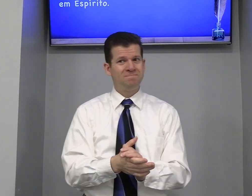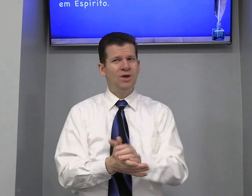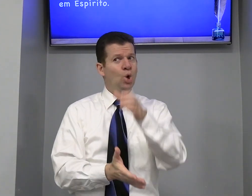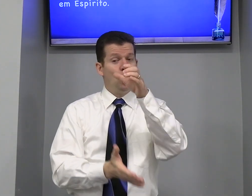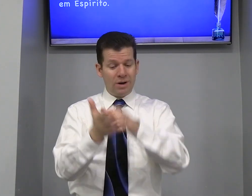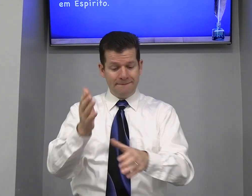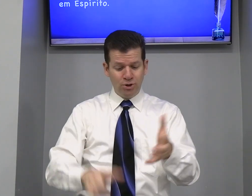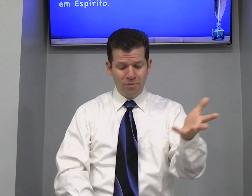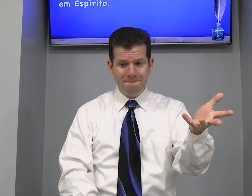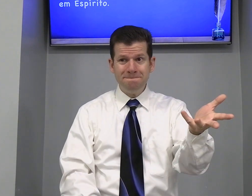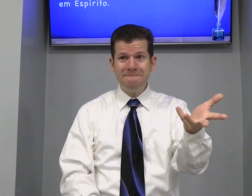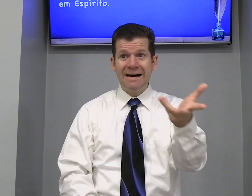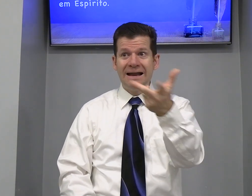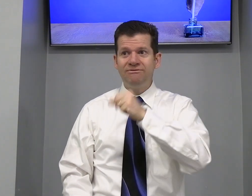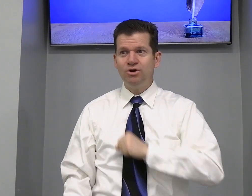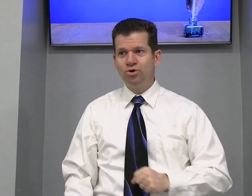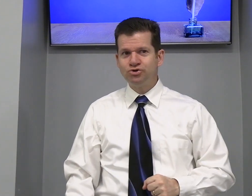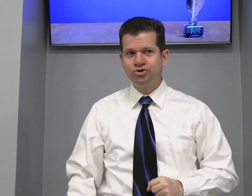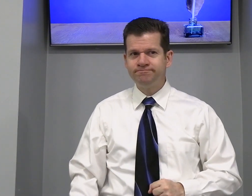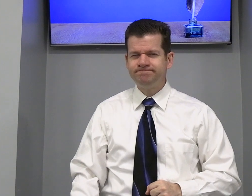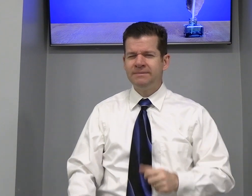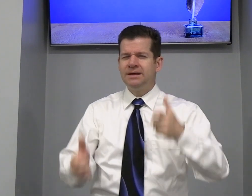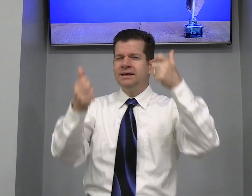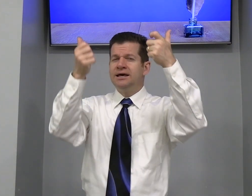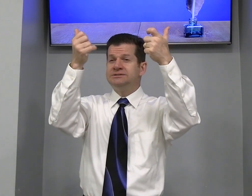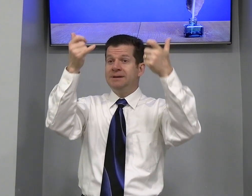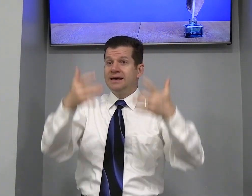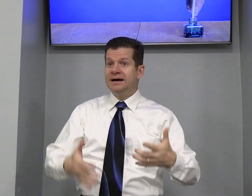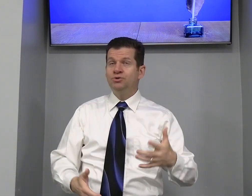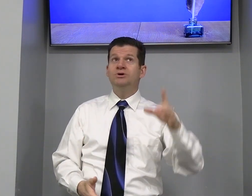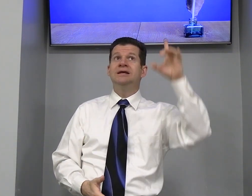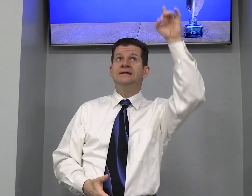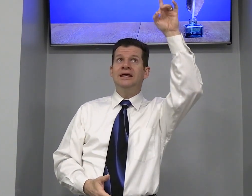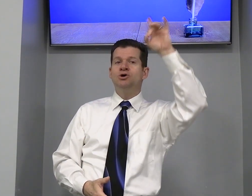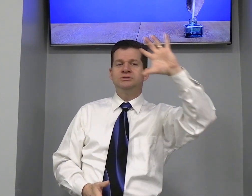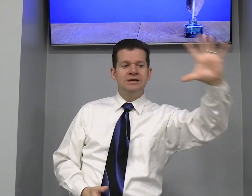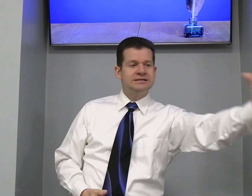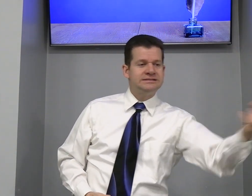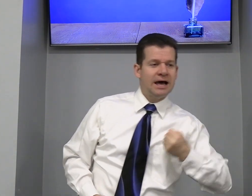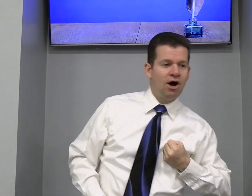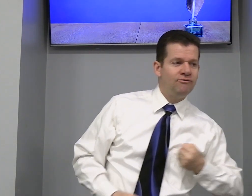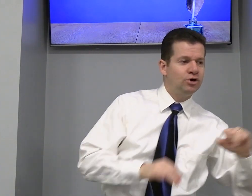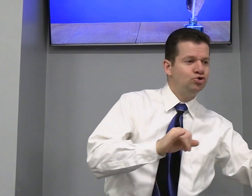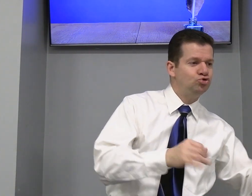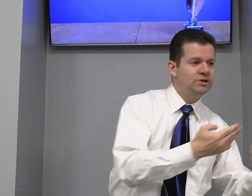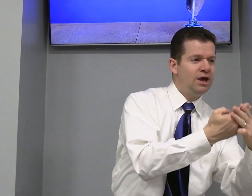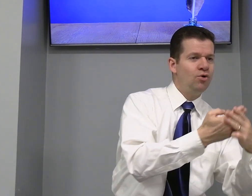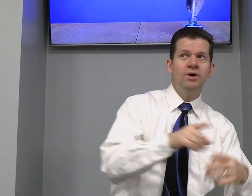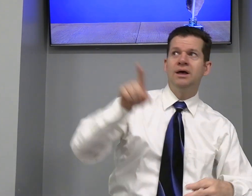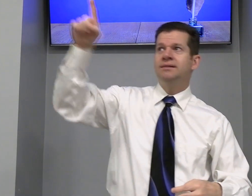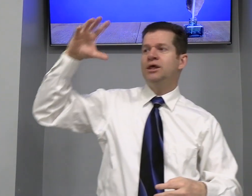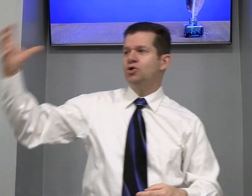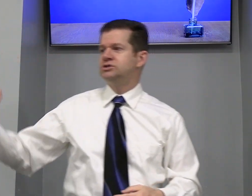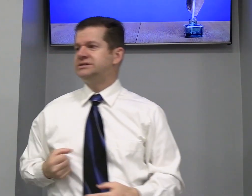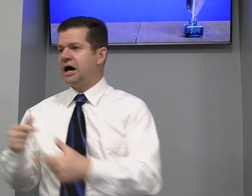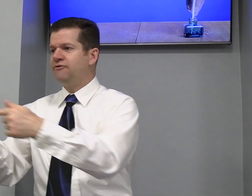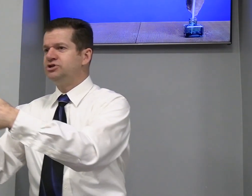Um capítulo Maravilhoso Explicando Que Deus Salva Judeu Deus Salva